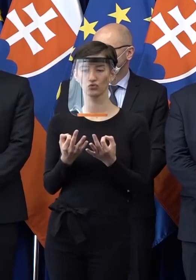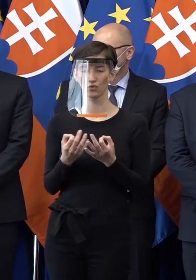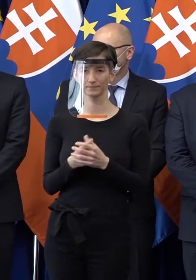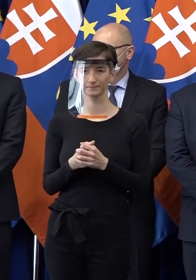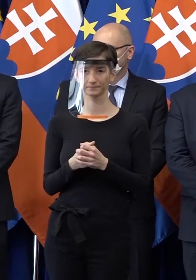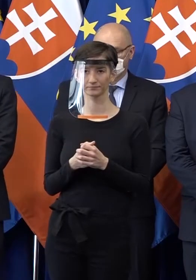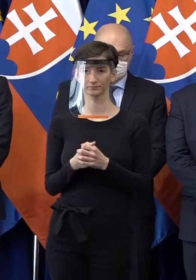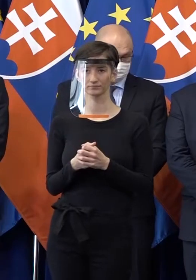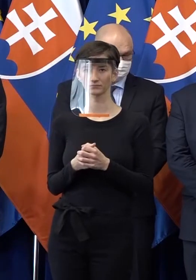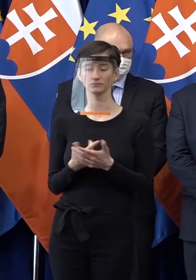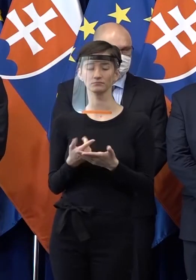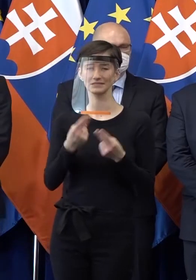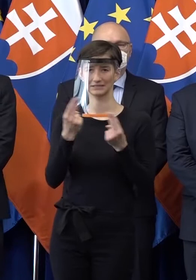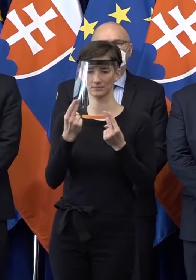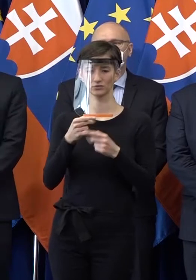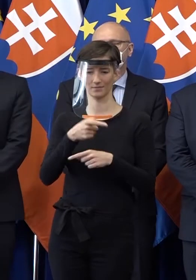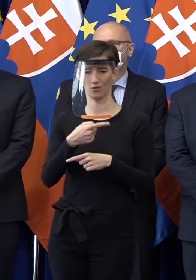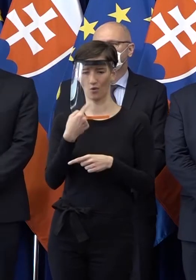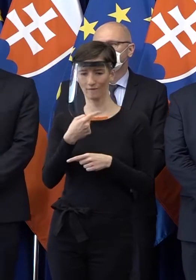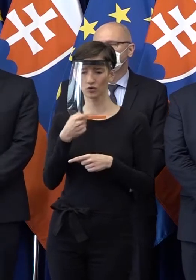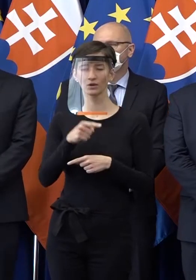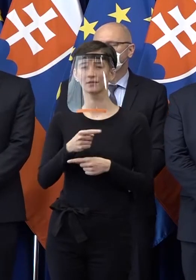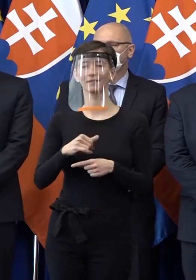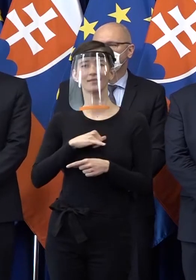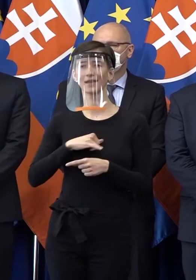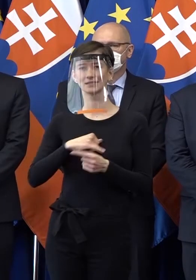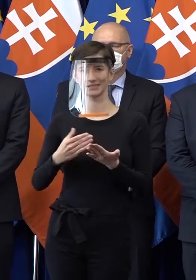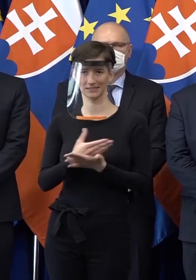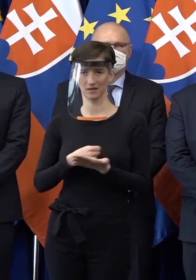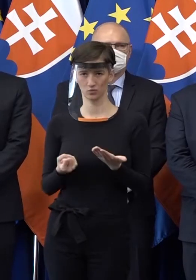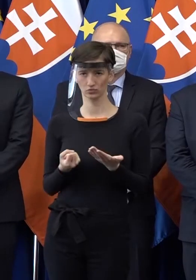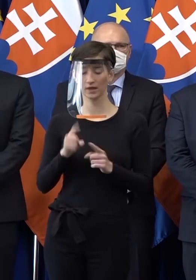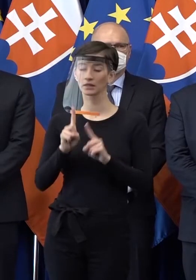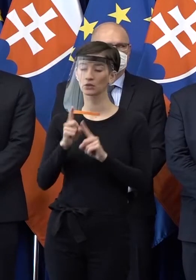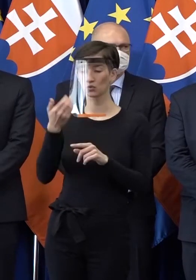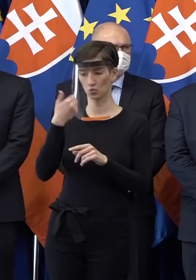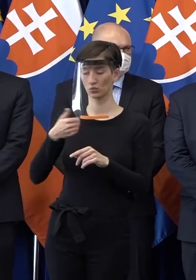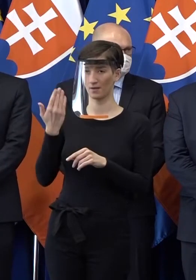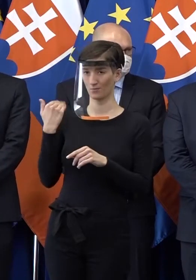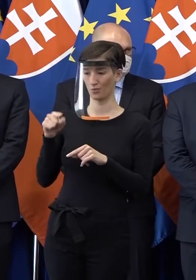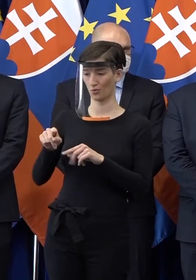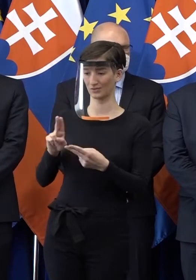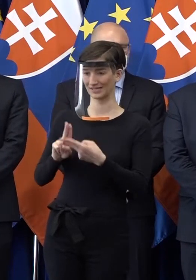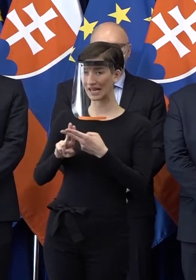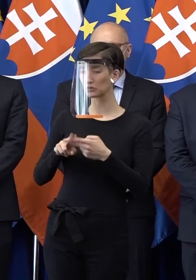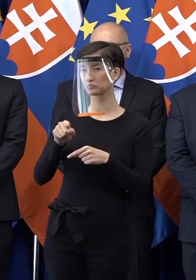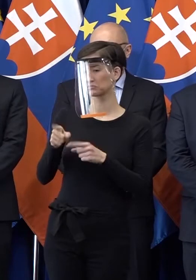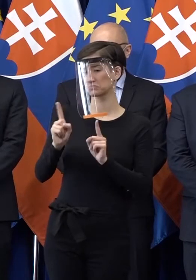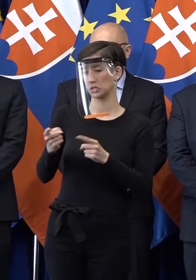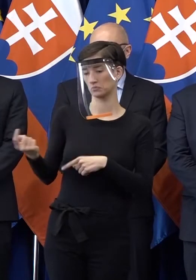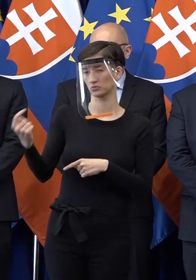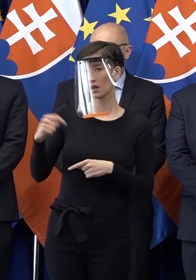toho, že nikto nechce zneužívať, že sedeli tam za tým stolom aj ľudia, ktorí vôbec nemuseli prísť, ktorí majú v svojich fabrikách